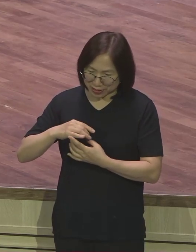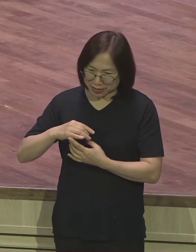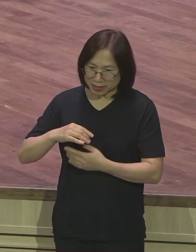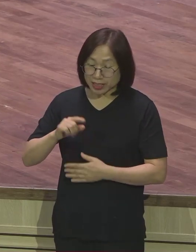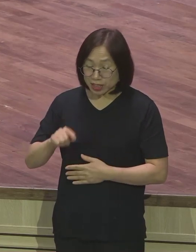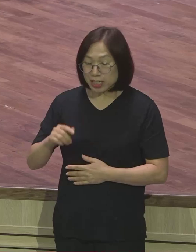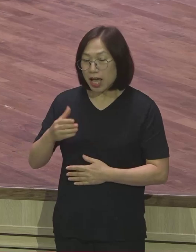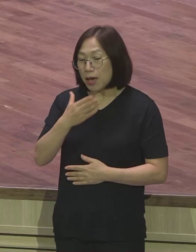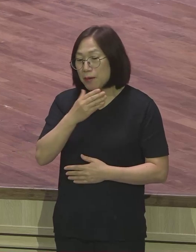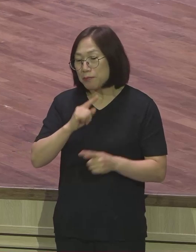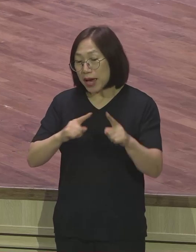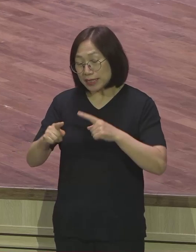누리는 기도라고 합니다